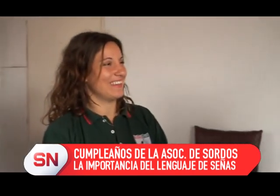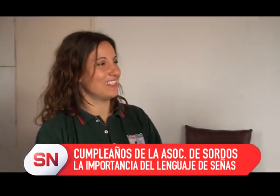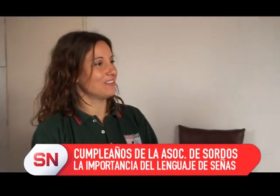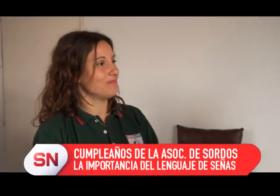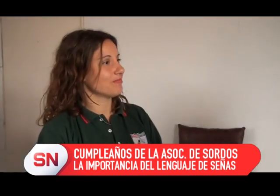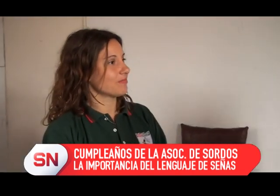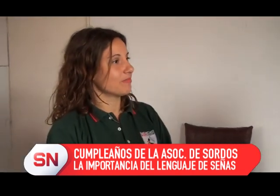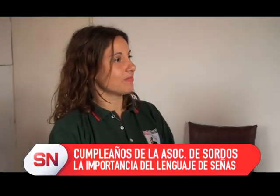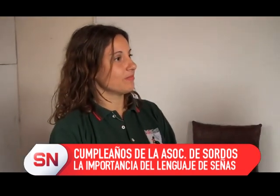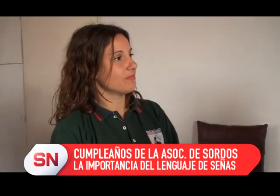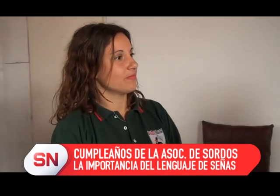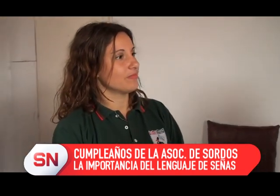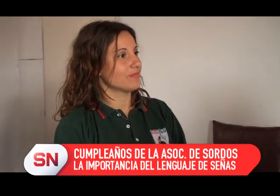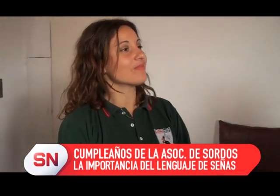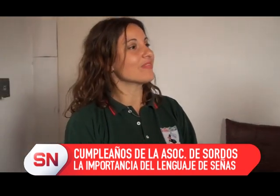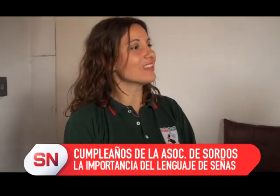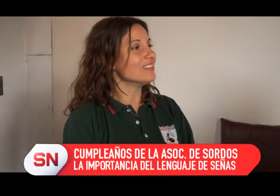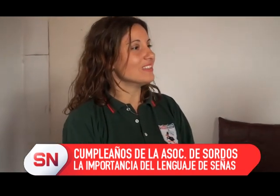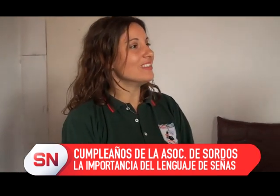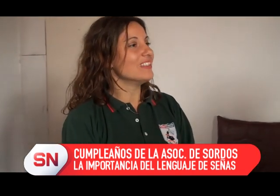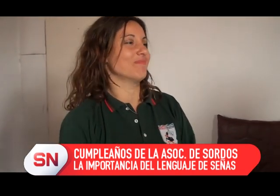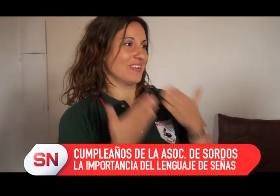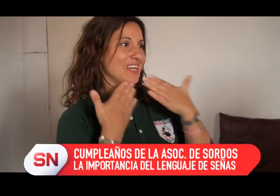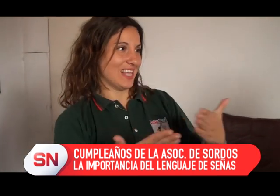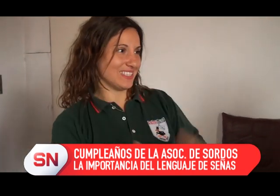Decirle que feliz cumpleaños y felicitaciones por la labor que hace.